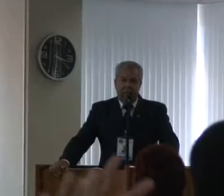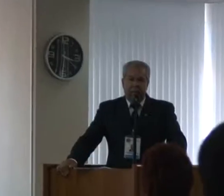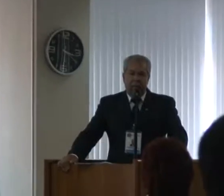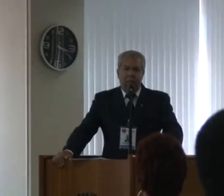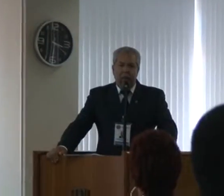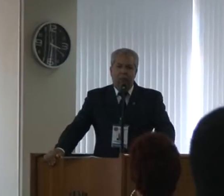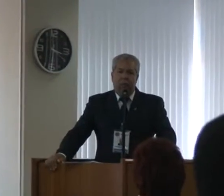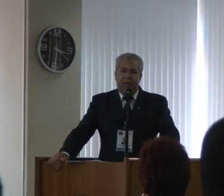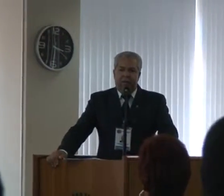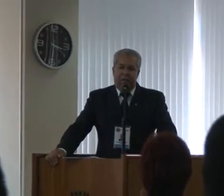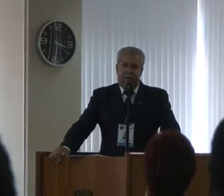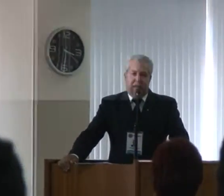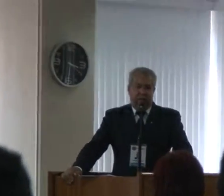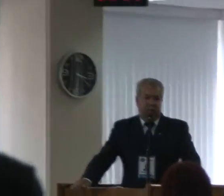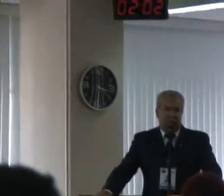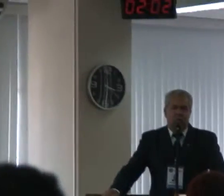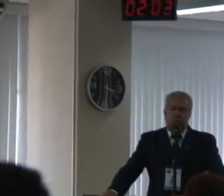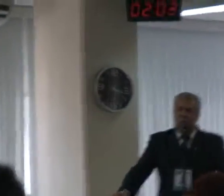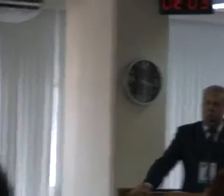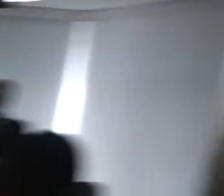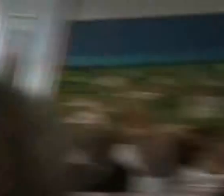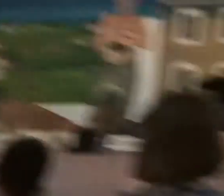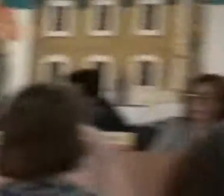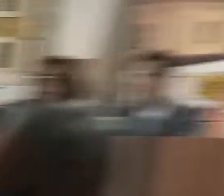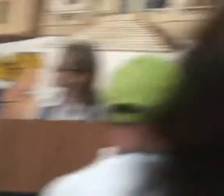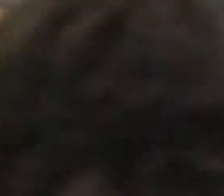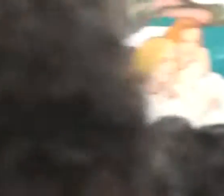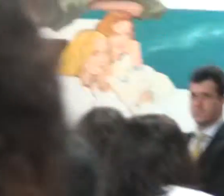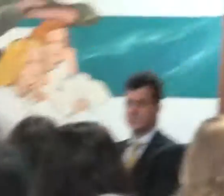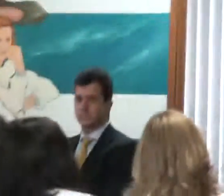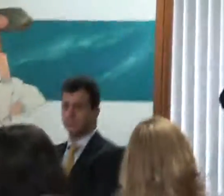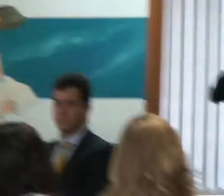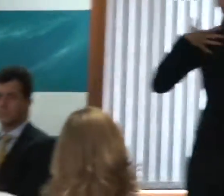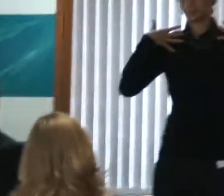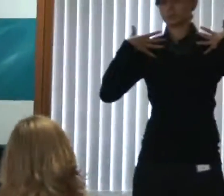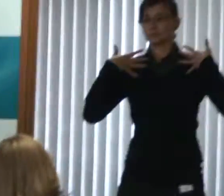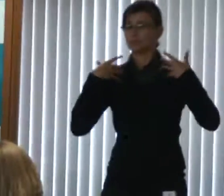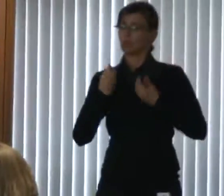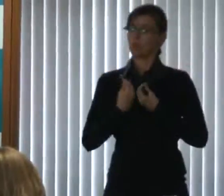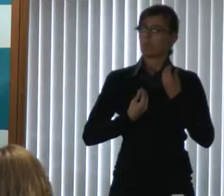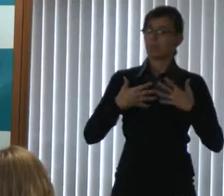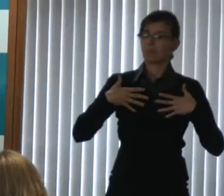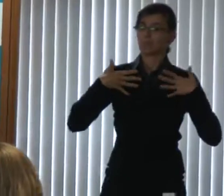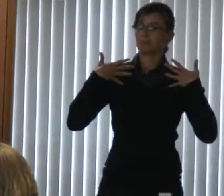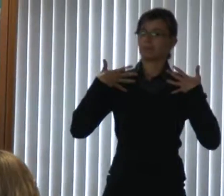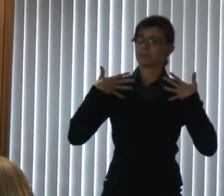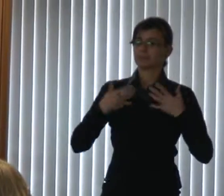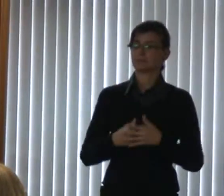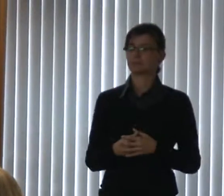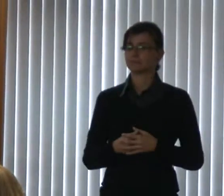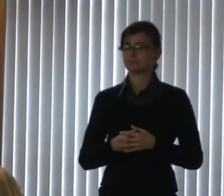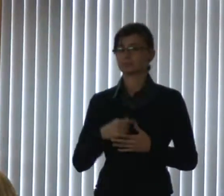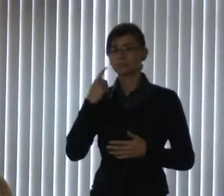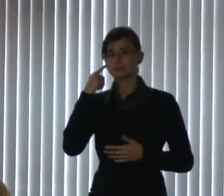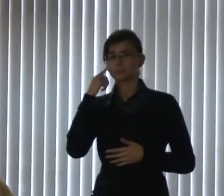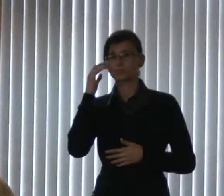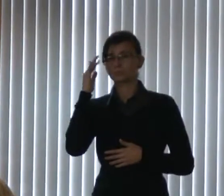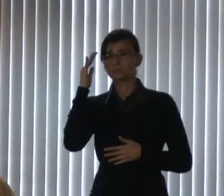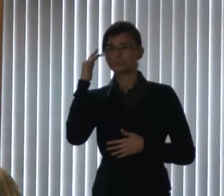E isso, com certeza, nos orgulha muito. Como nos orgulha? Imagina daqui uns anos, quando a gente já